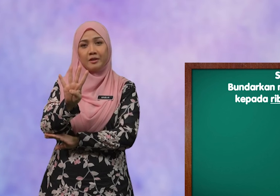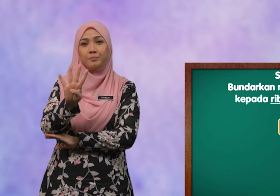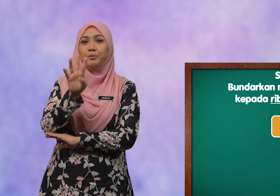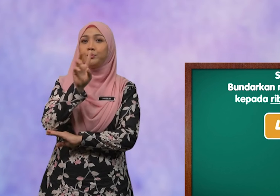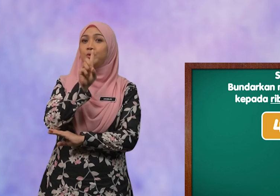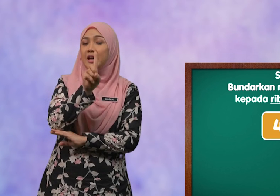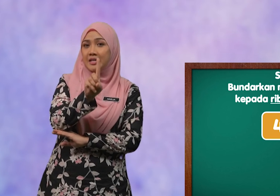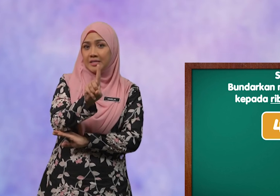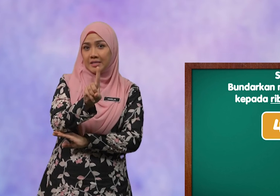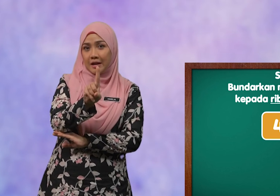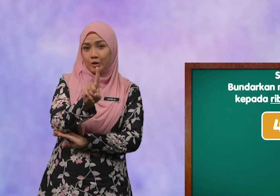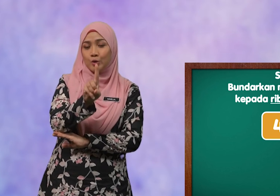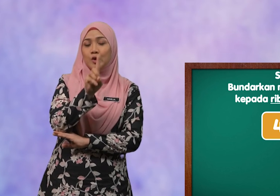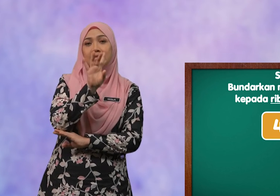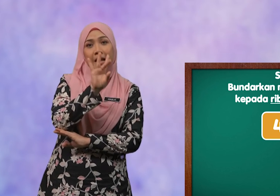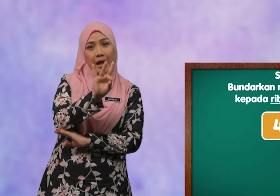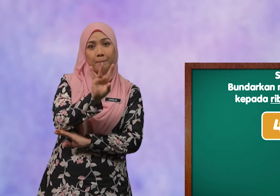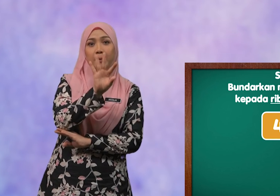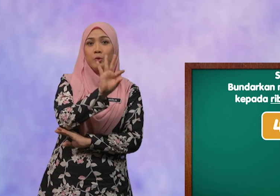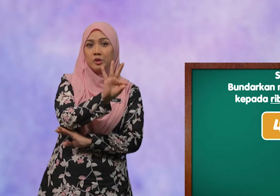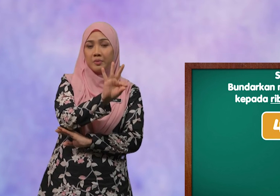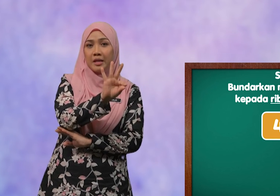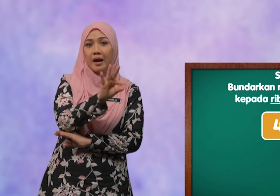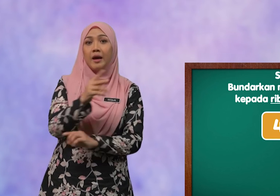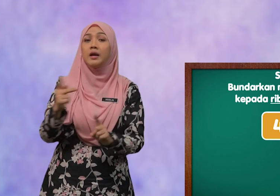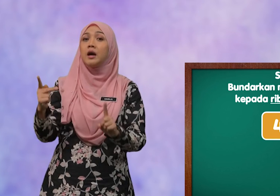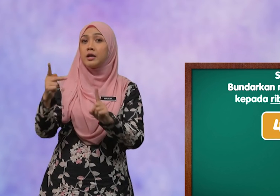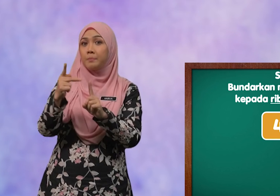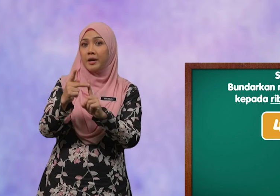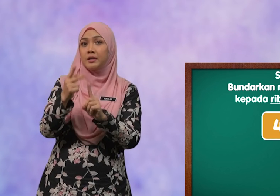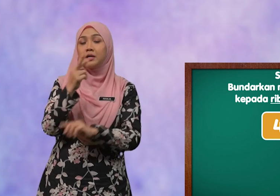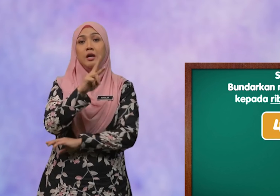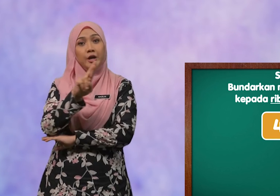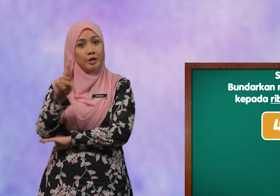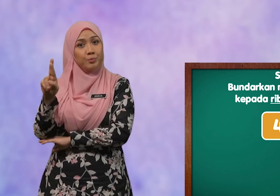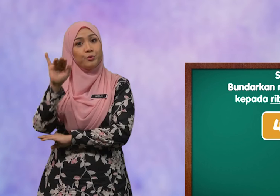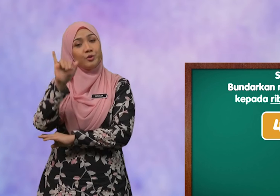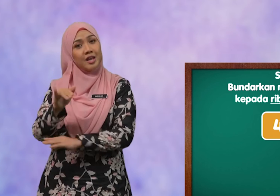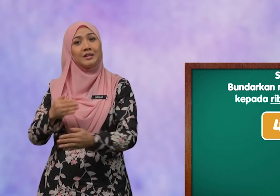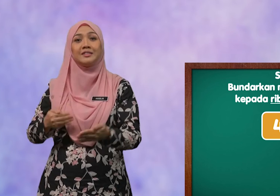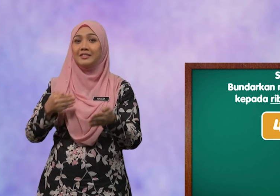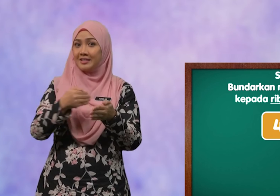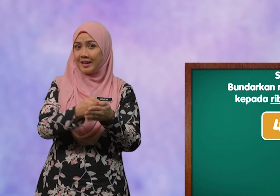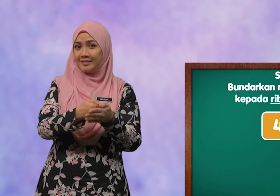,189 kepada ribu yang terdekat